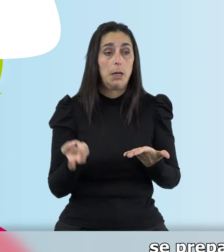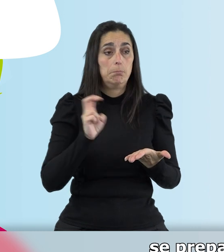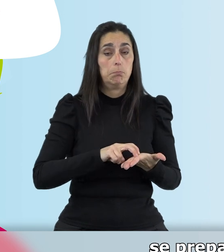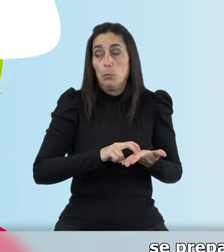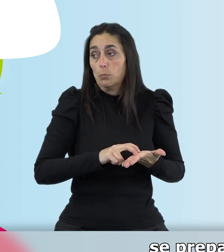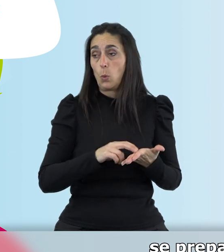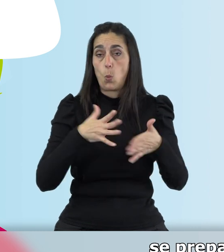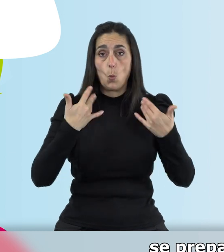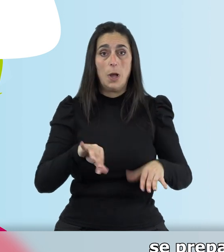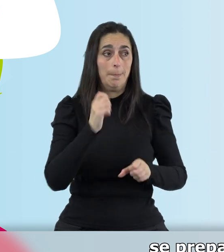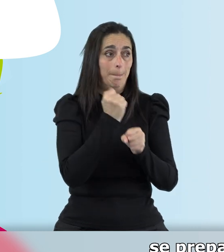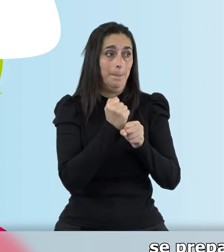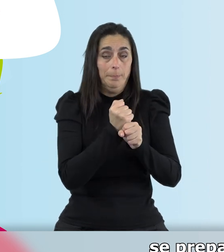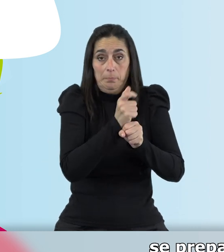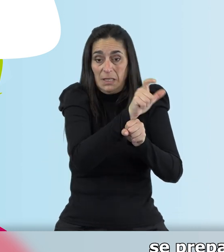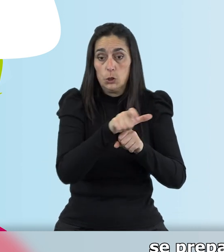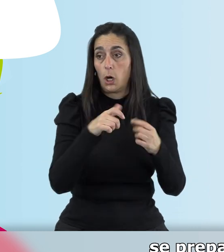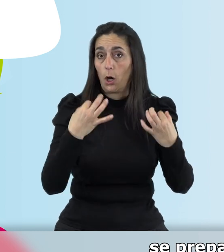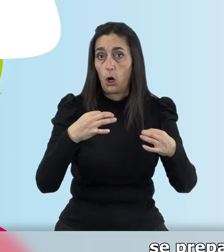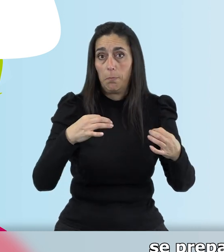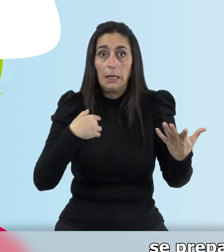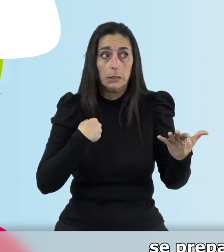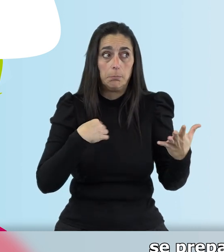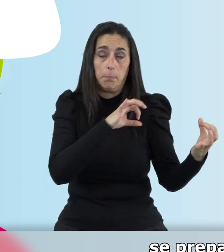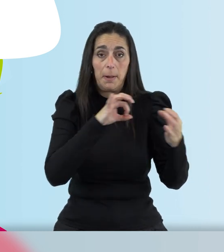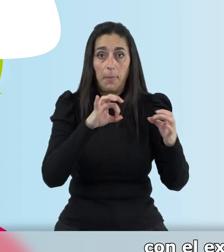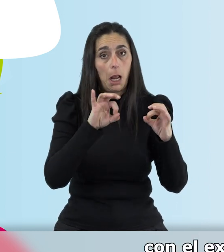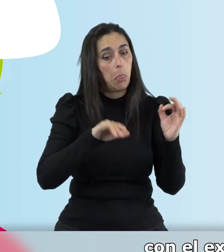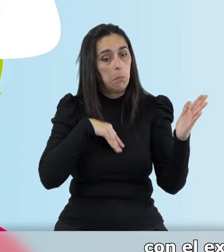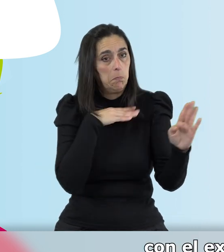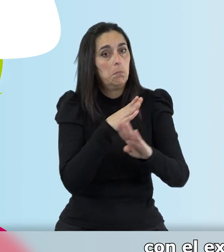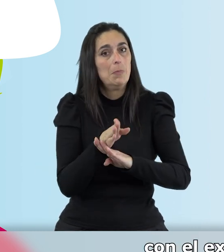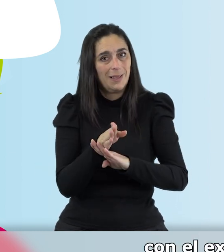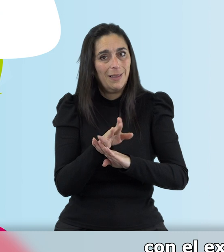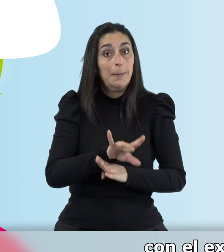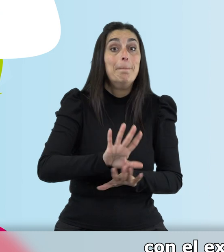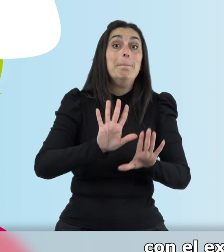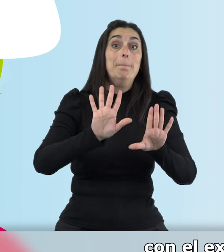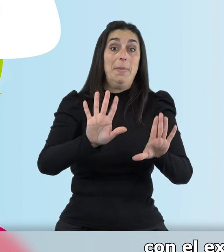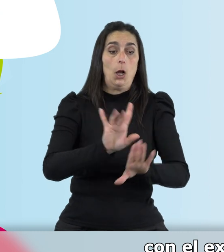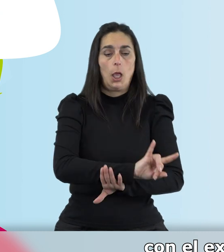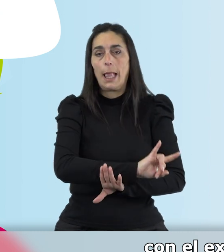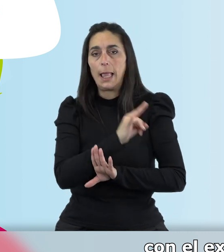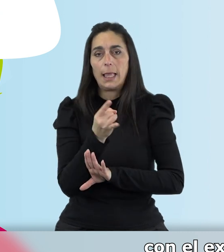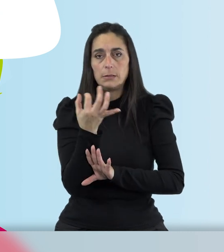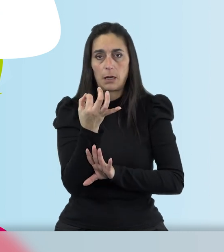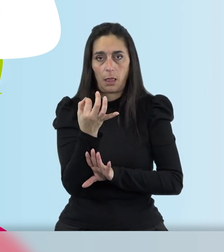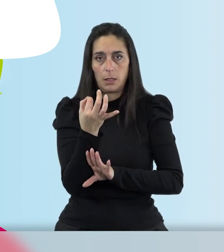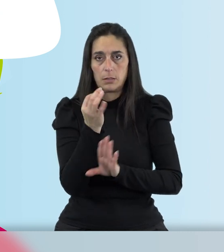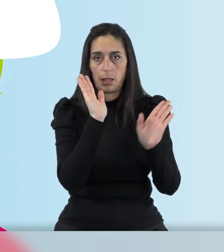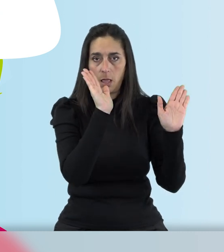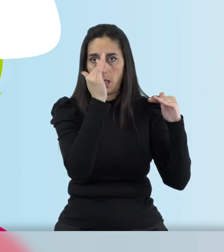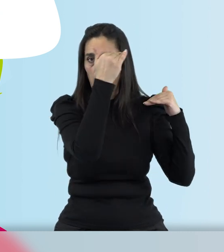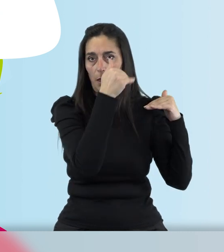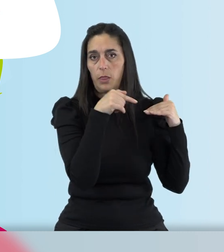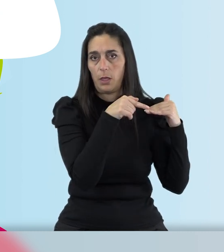cualquier persona, se prepara para ir a su puesto de trabajo, con el extra de que tiene que estar pendiente todo el